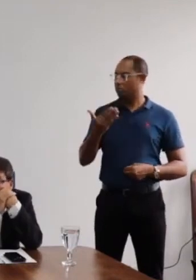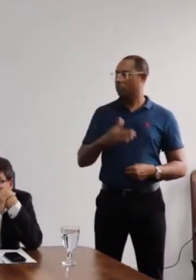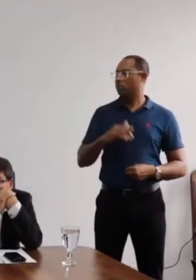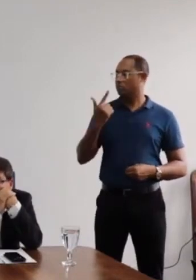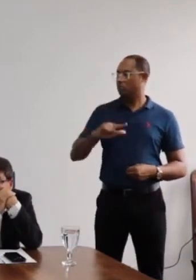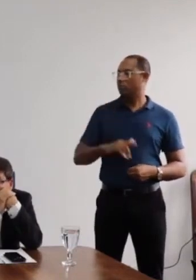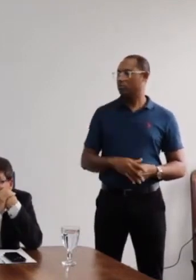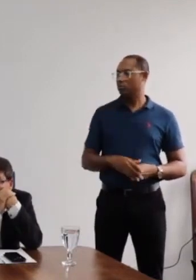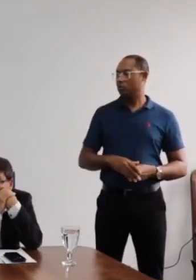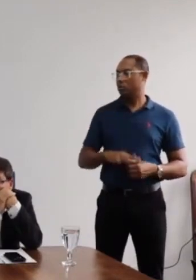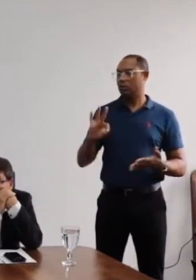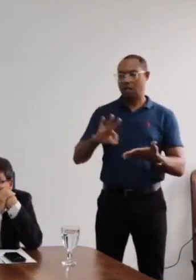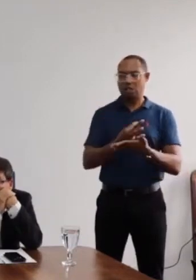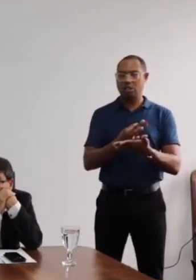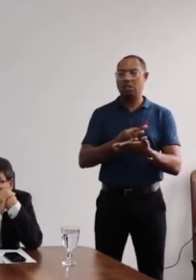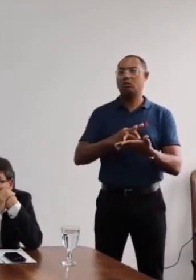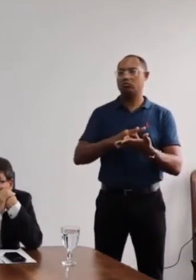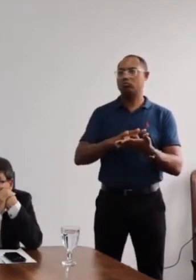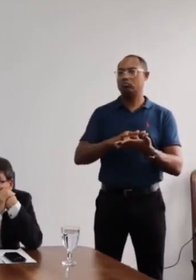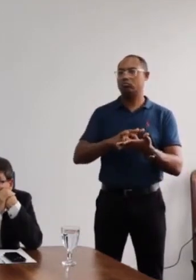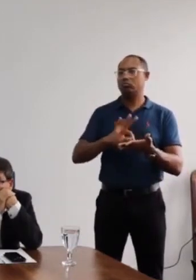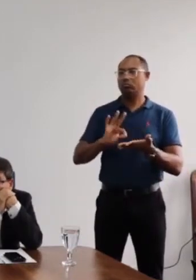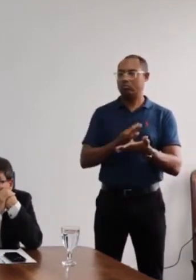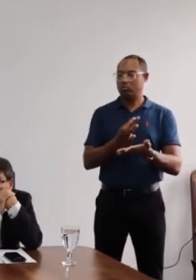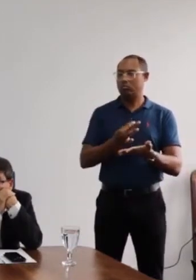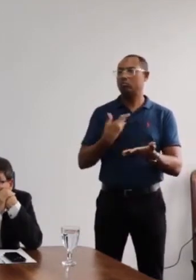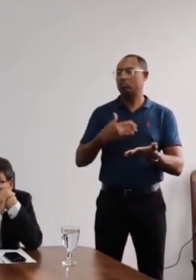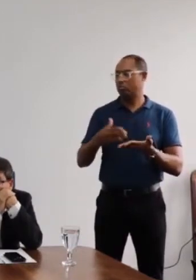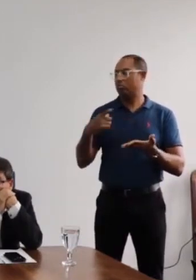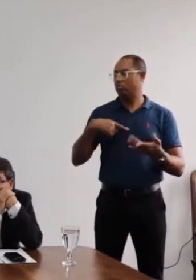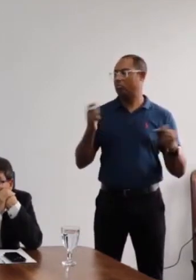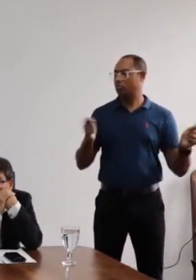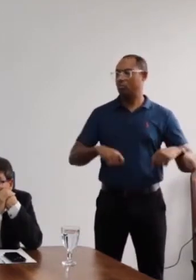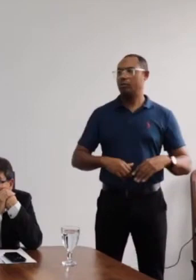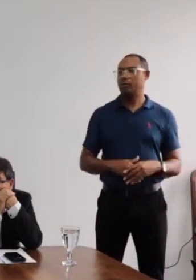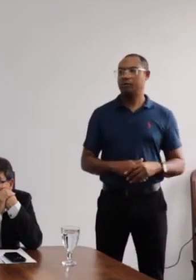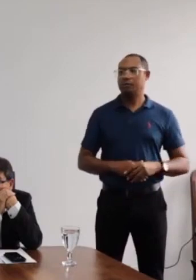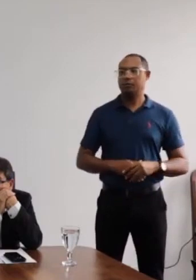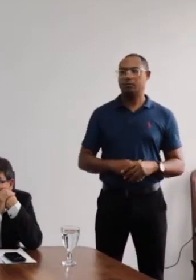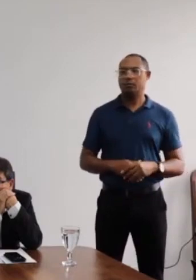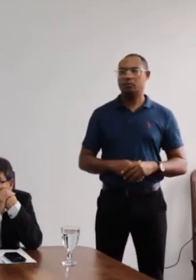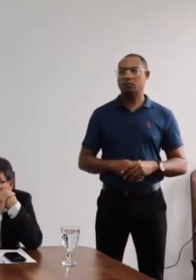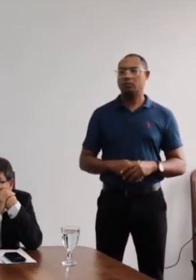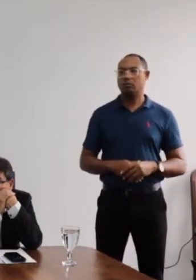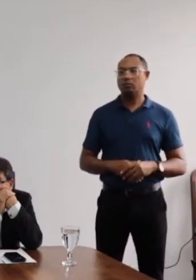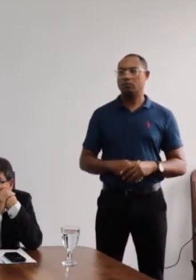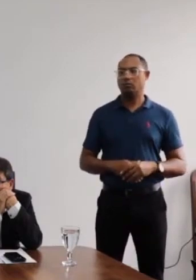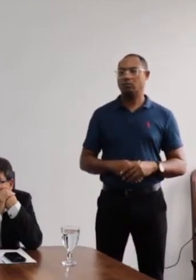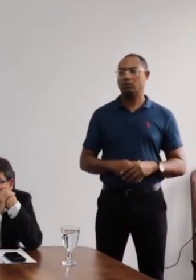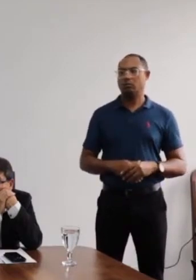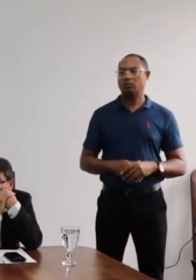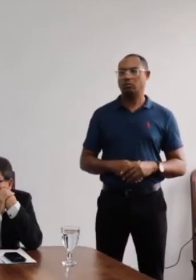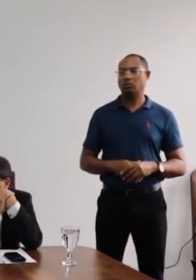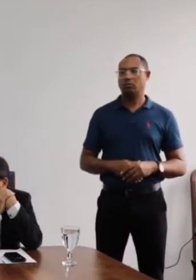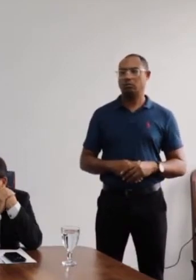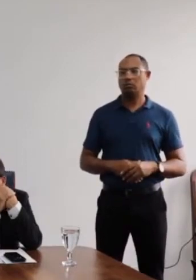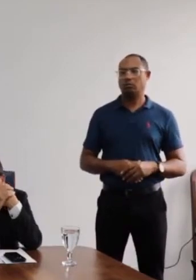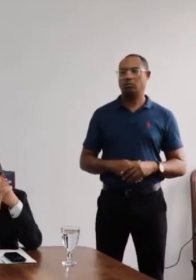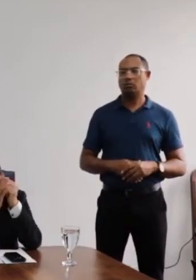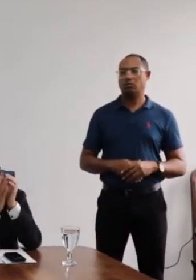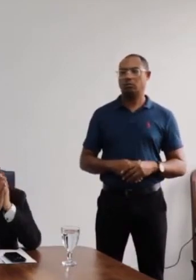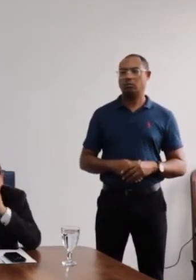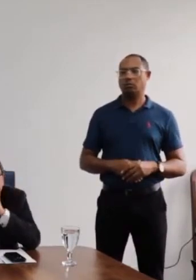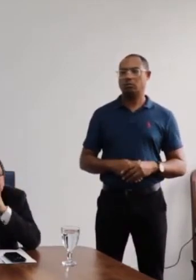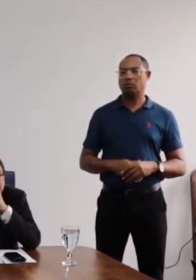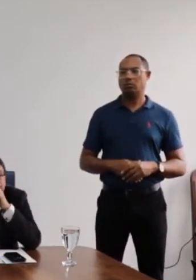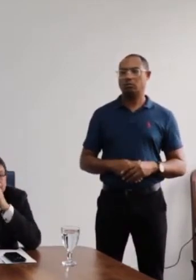recolhida a assinatura dos conselheiros e conselheiras que ainda não